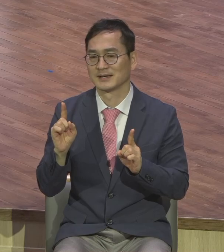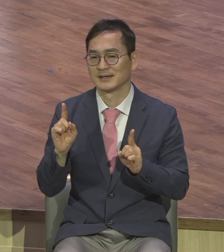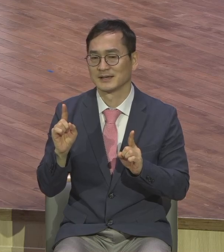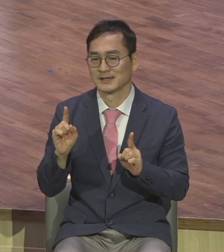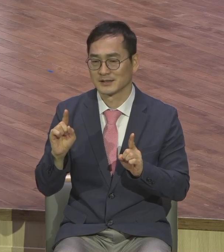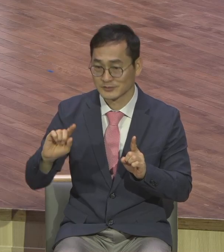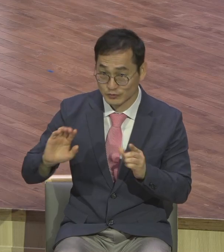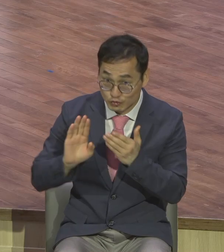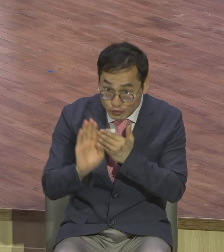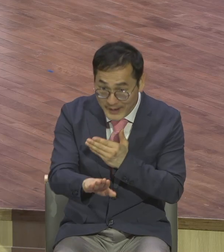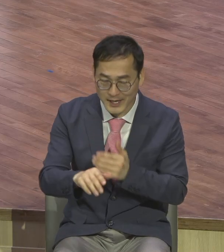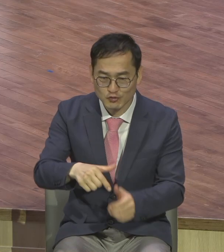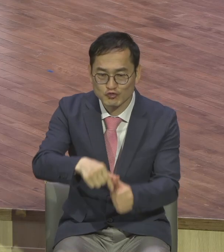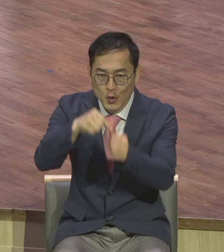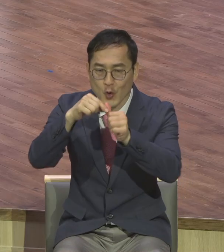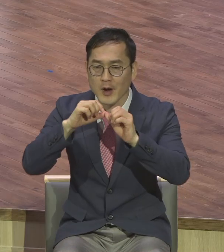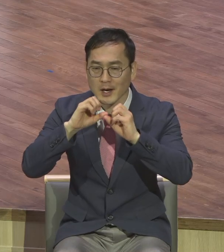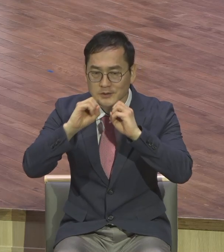성취할 말씀을 지금 하고 계시는